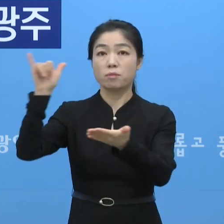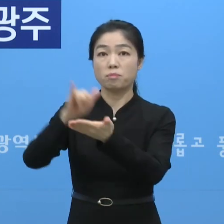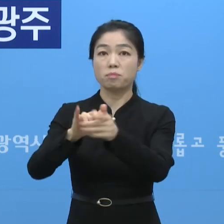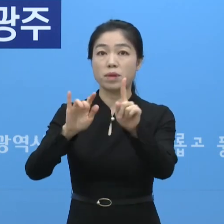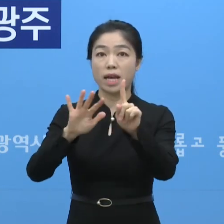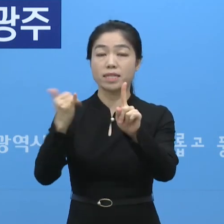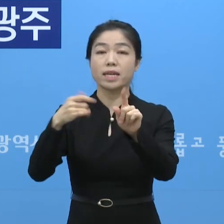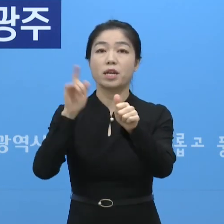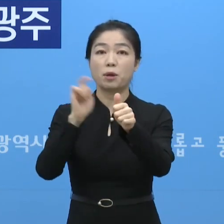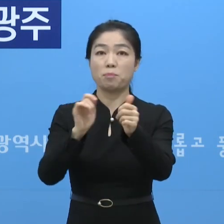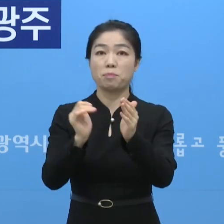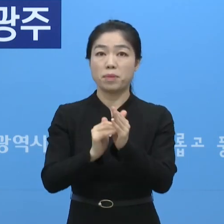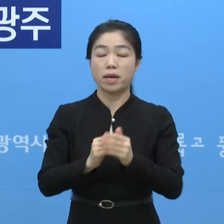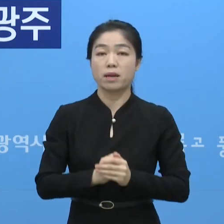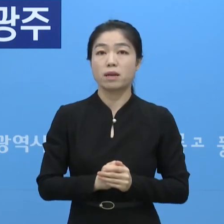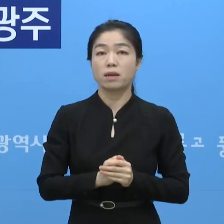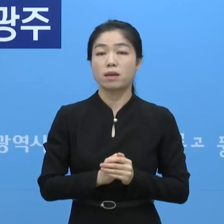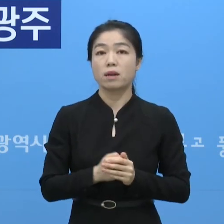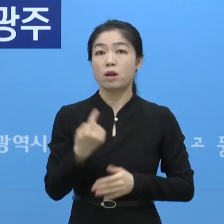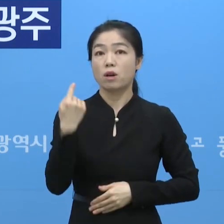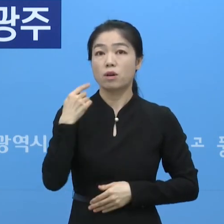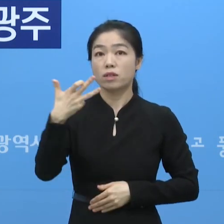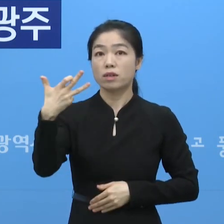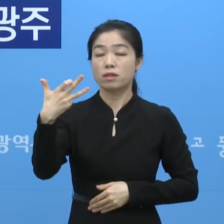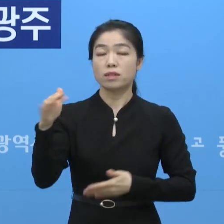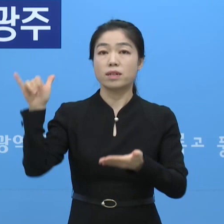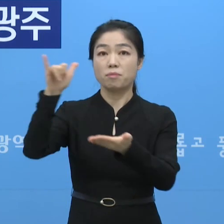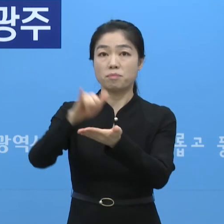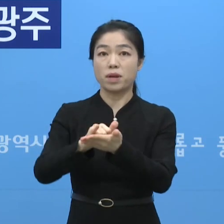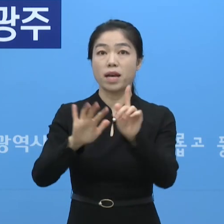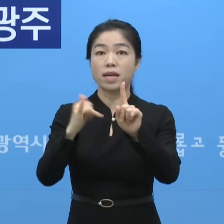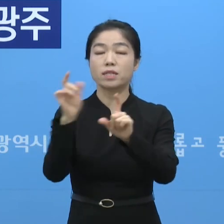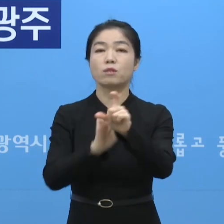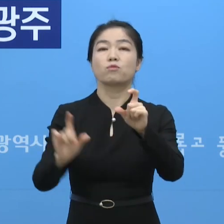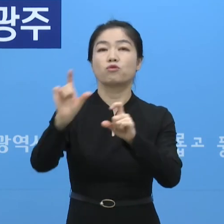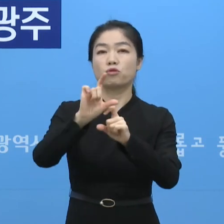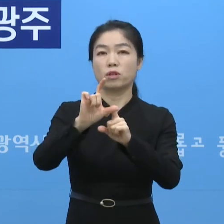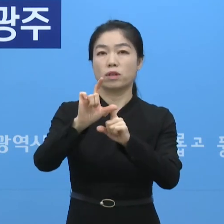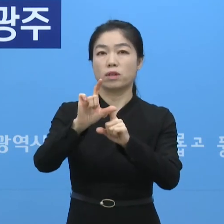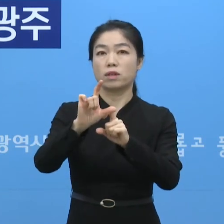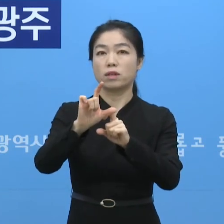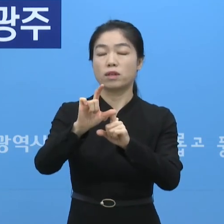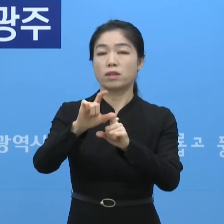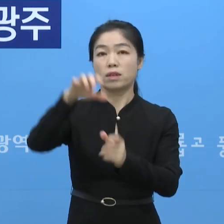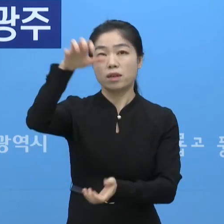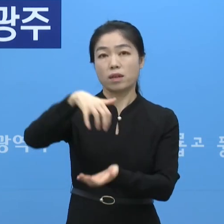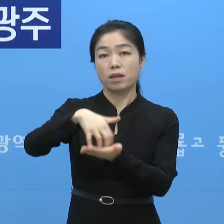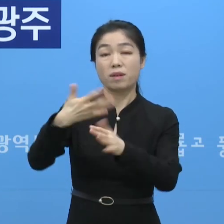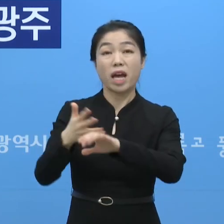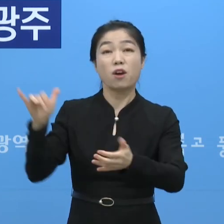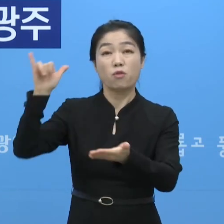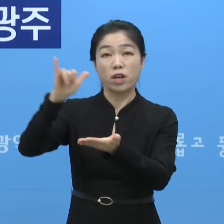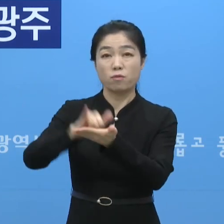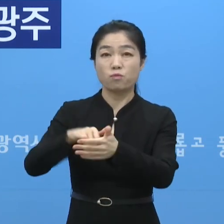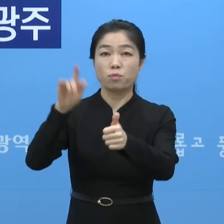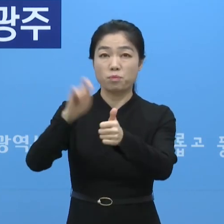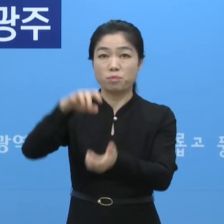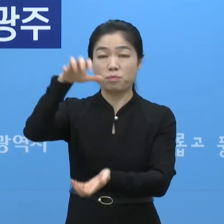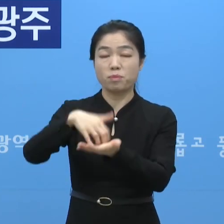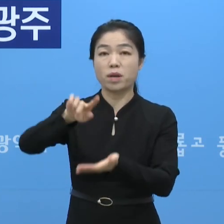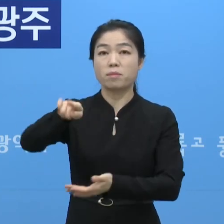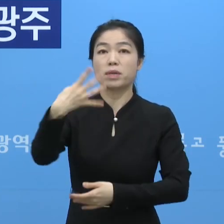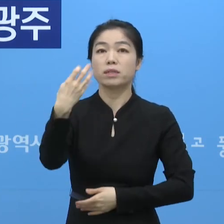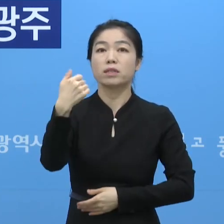입국에서 1명 확진됐고요. 어제는 18명 입국에서 1명 추가됐습니다. 총 누적 해외입국 확진자는